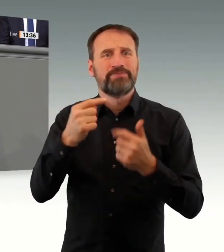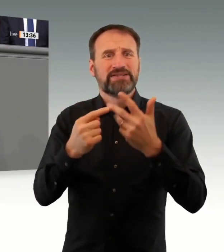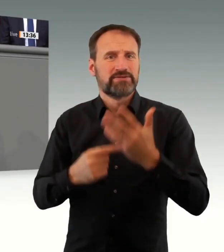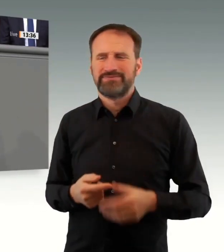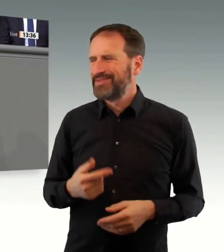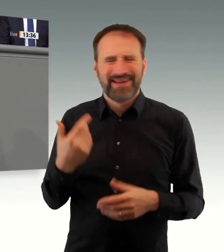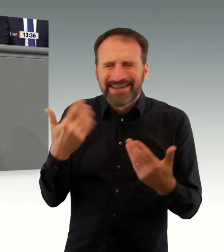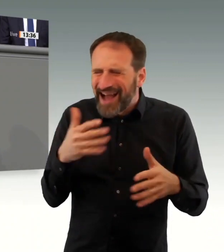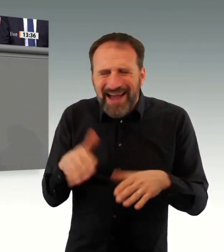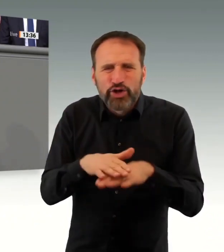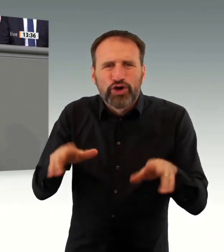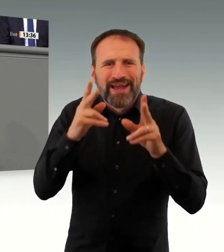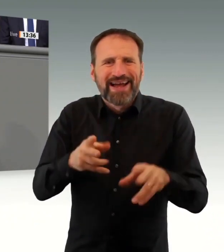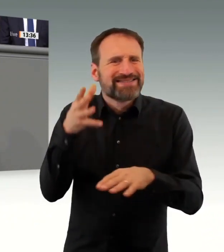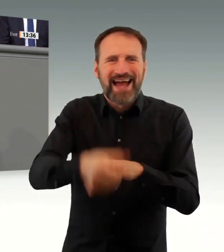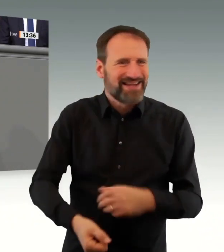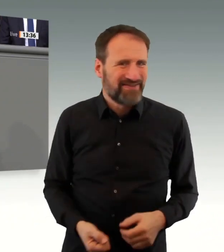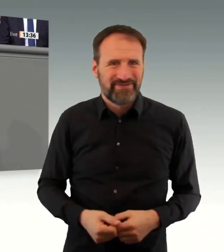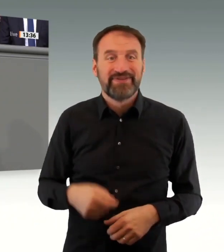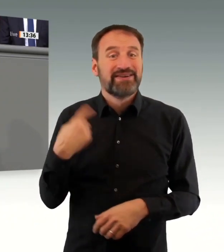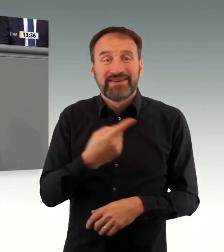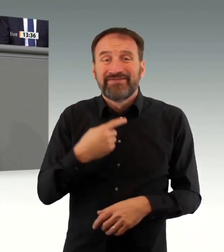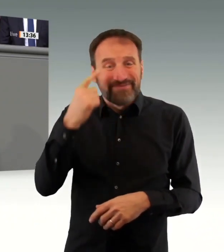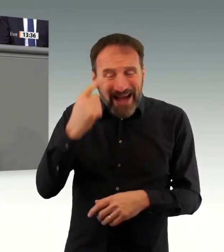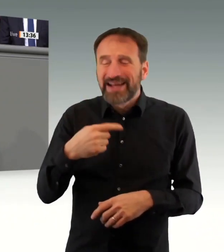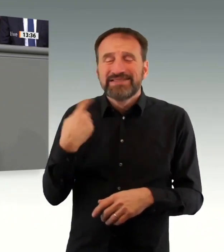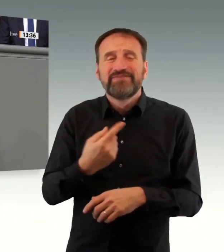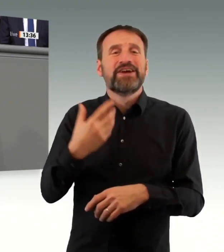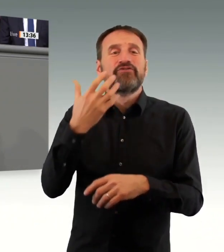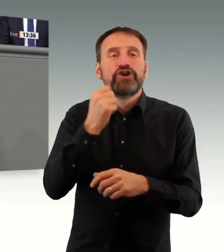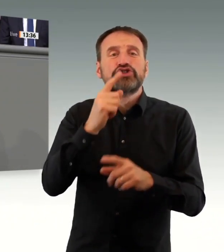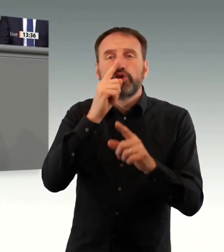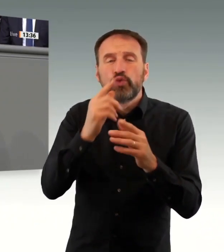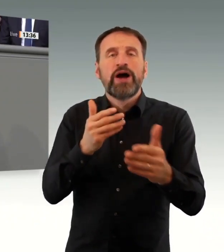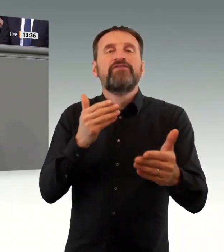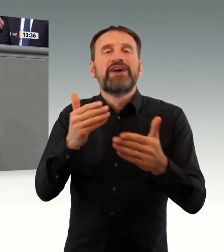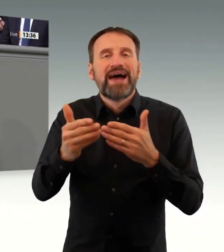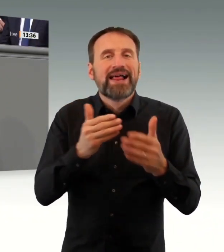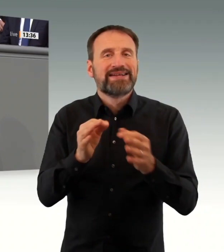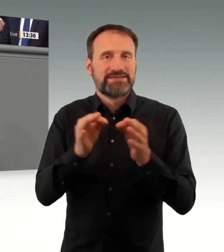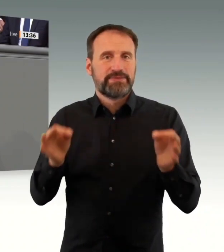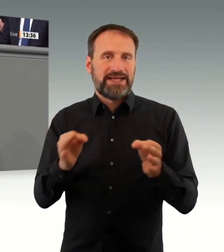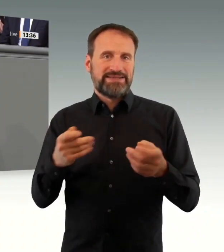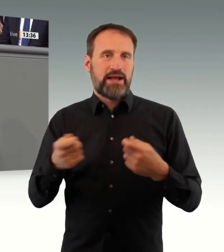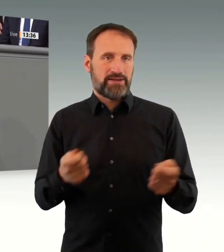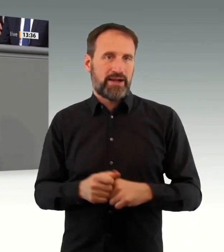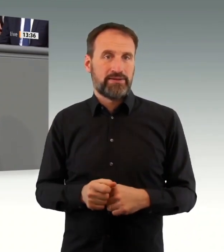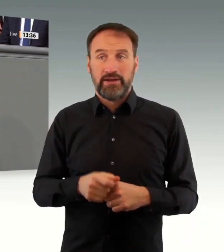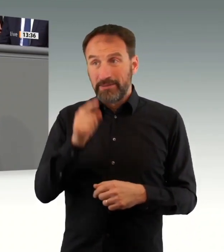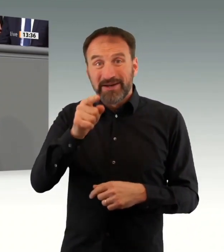wissen alle, Impfen ist der Weg aus der Pandemie. Wenn wir nicht zu einer höheren Impfquote kommen, dann werden wir immer neue Wellen haben. Wir werden neue